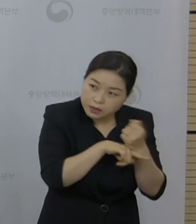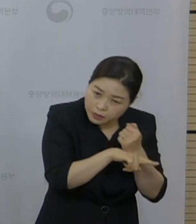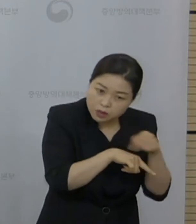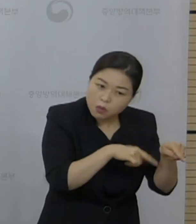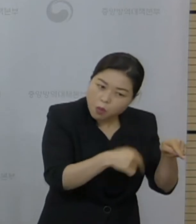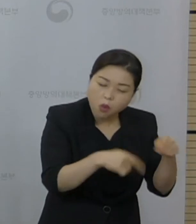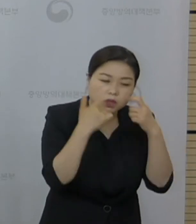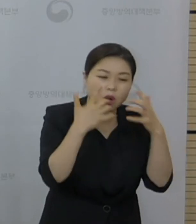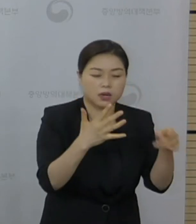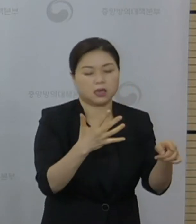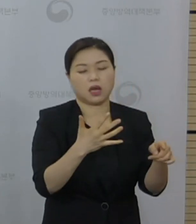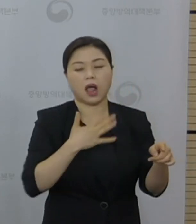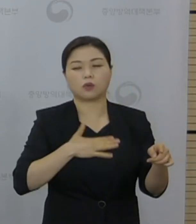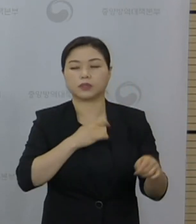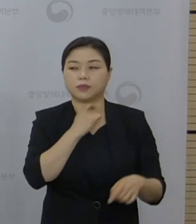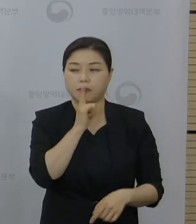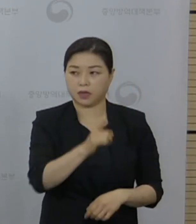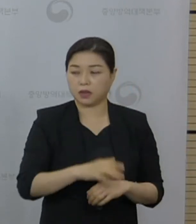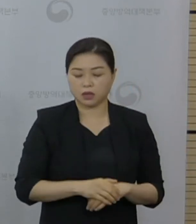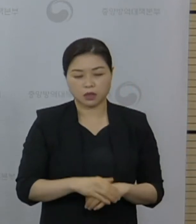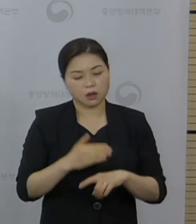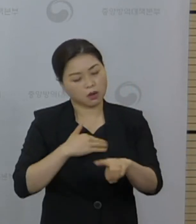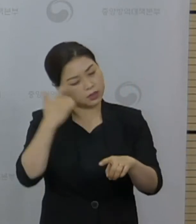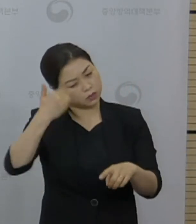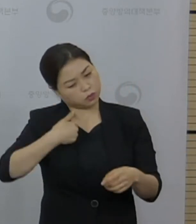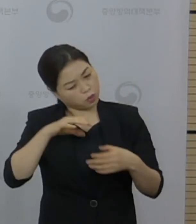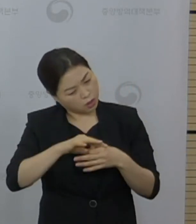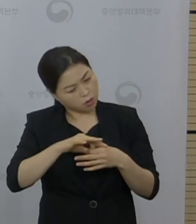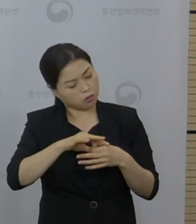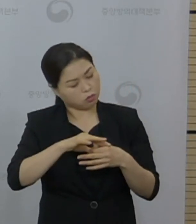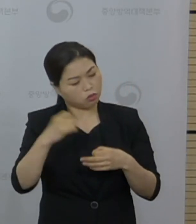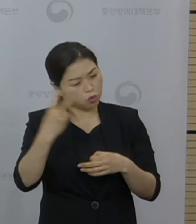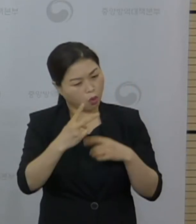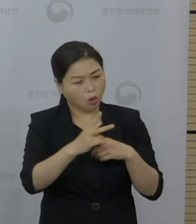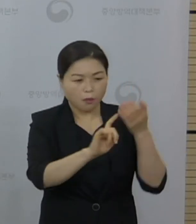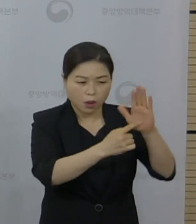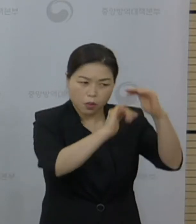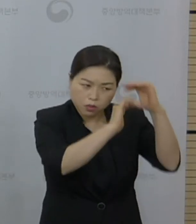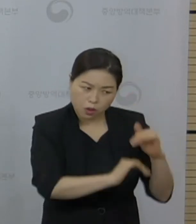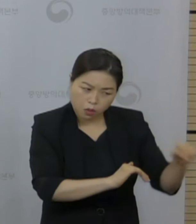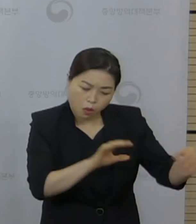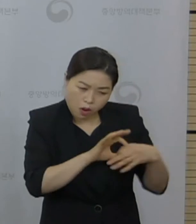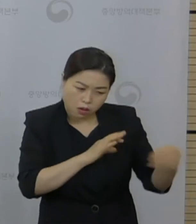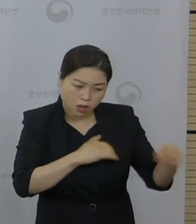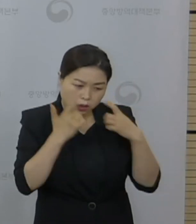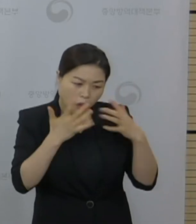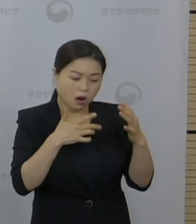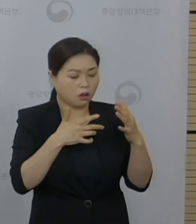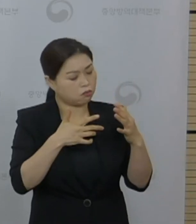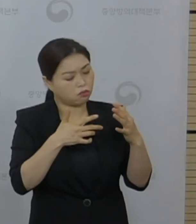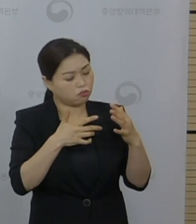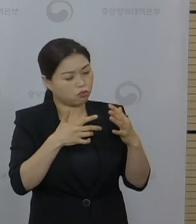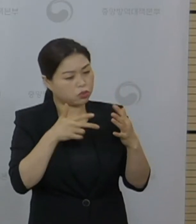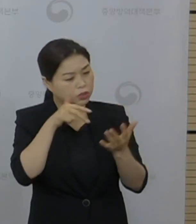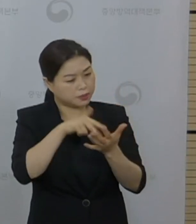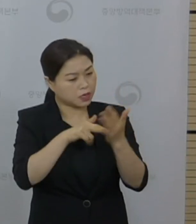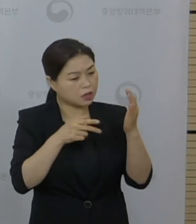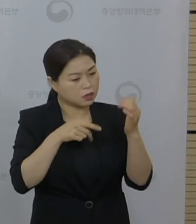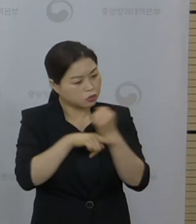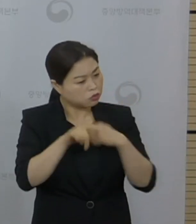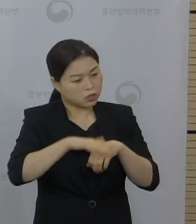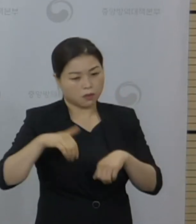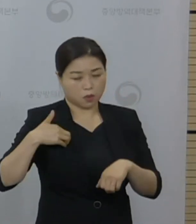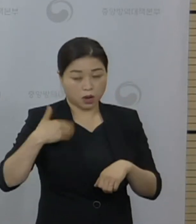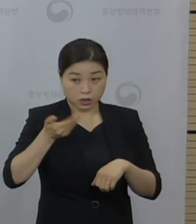배경을 정확히 알고 있지는 못합니다. 다만 오늘 오전에 중대본 브리핑 때 경기도에서 답변한 바에 따르면